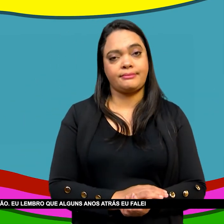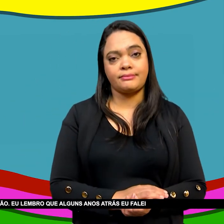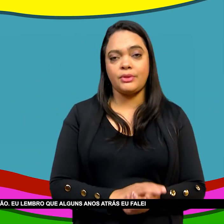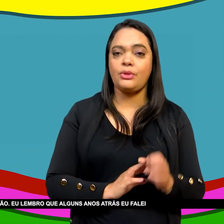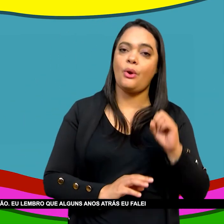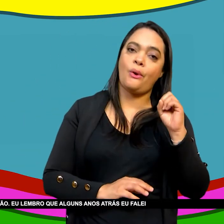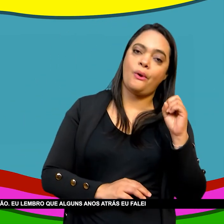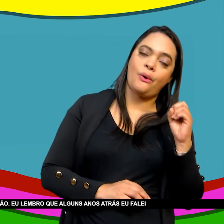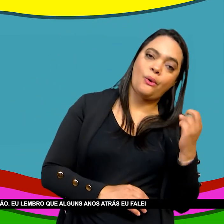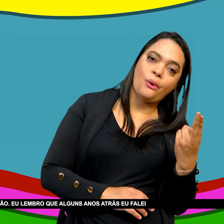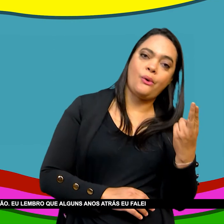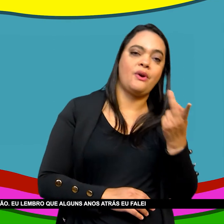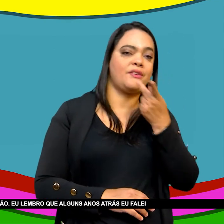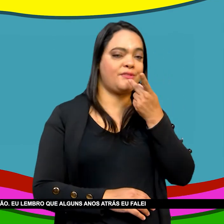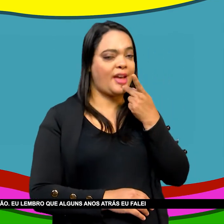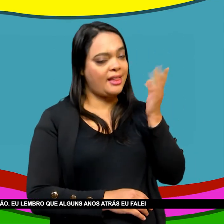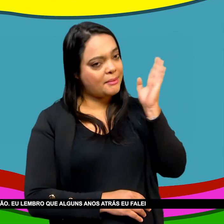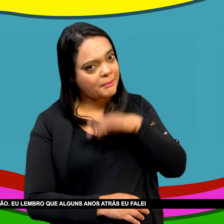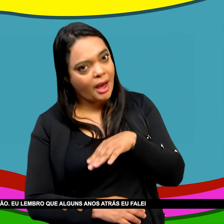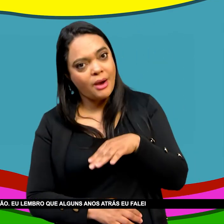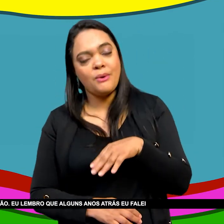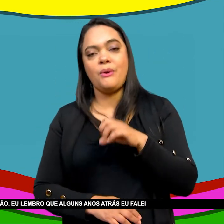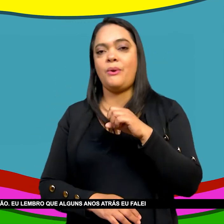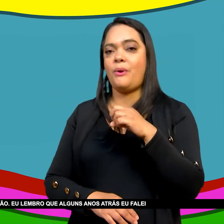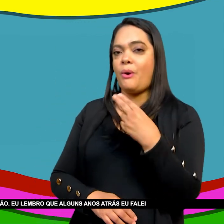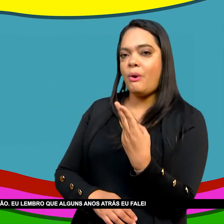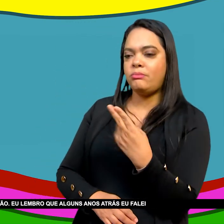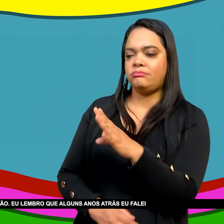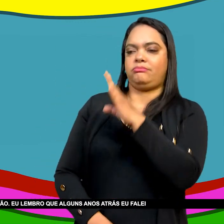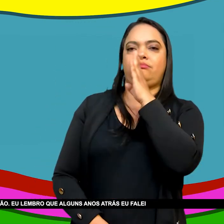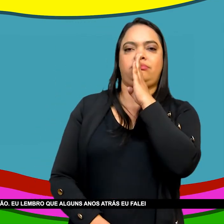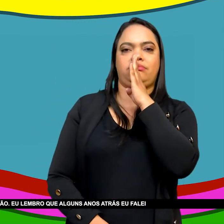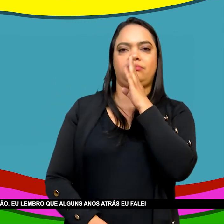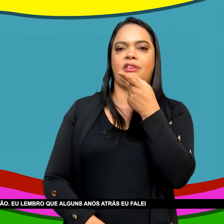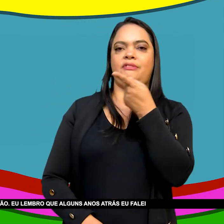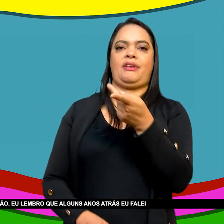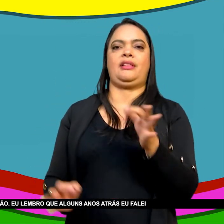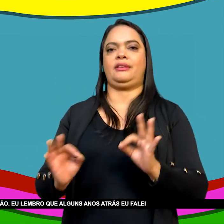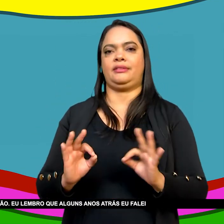iconografia Pode ser pela ausência De comparação